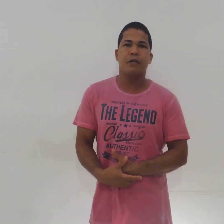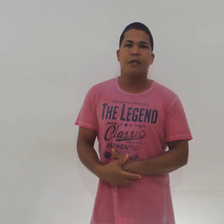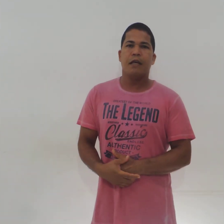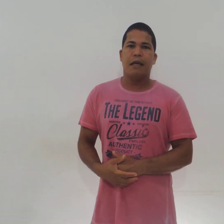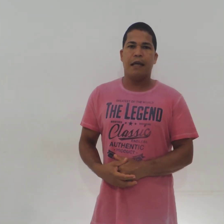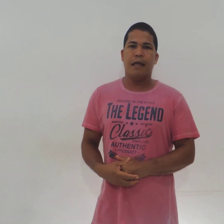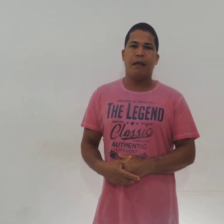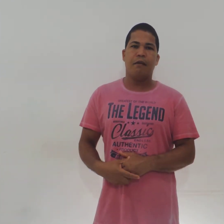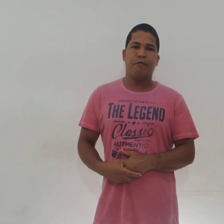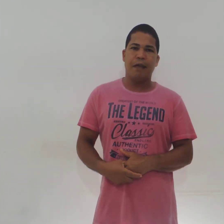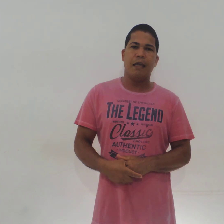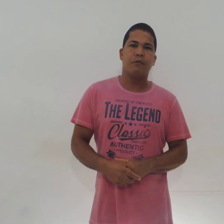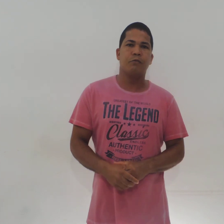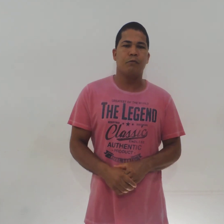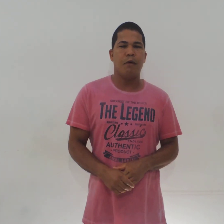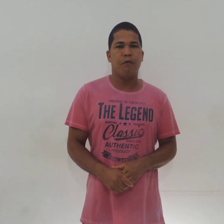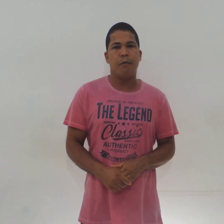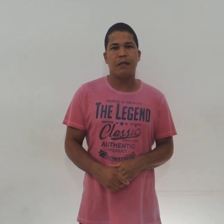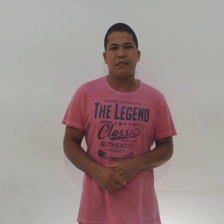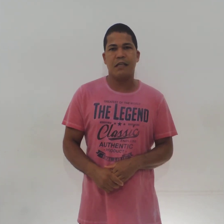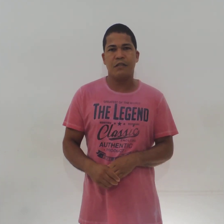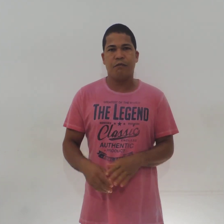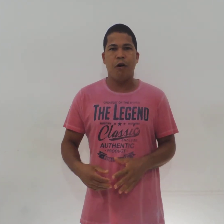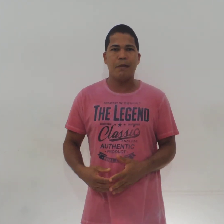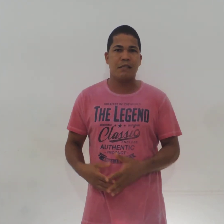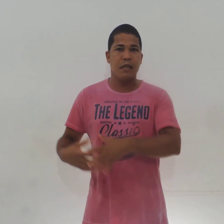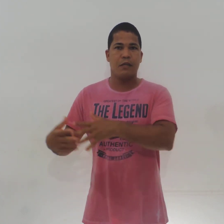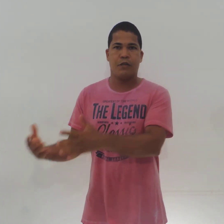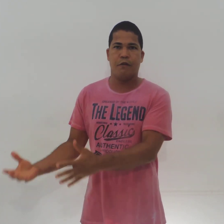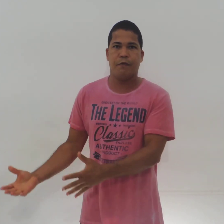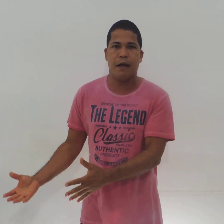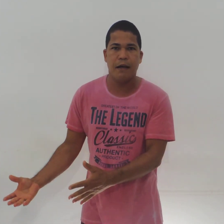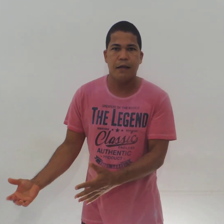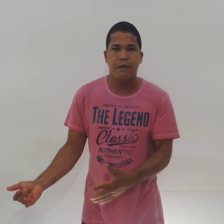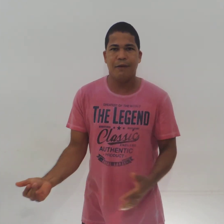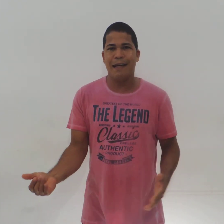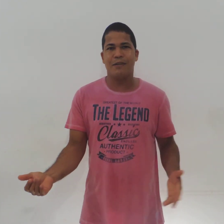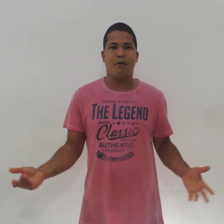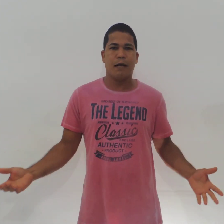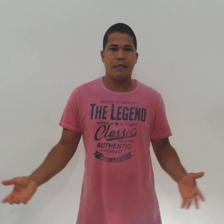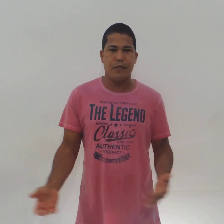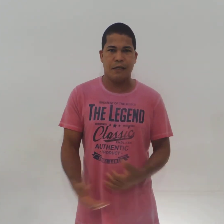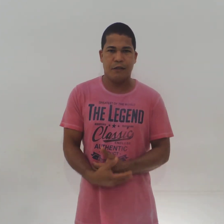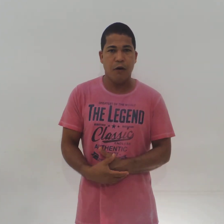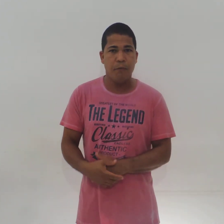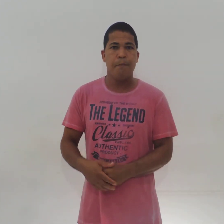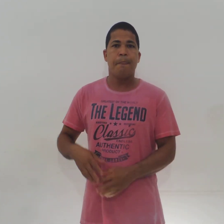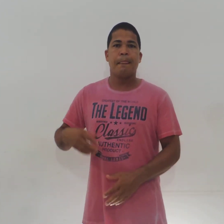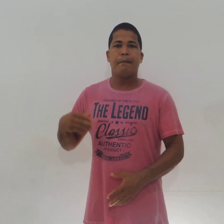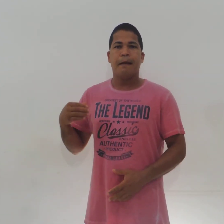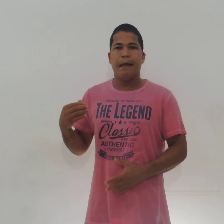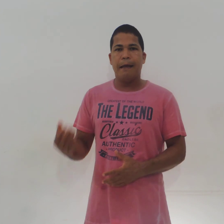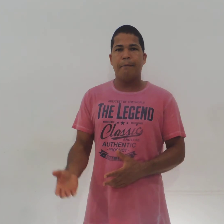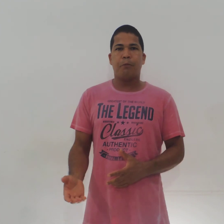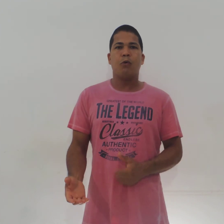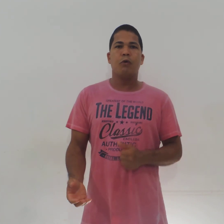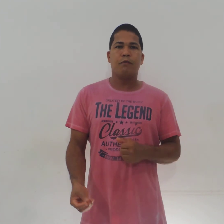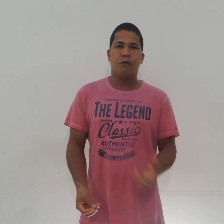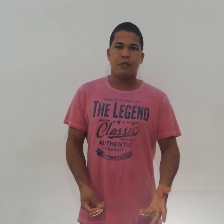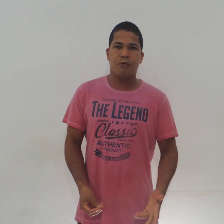feito de forma científica, não é? qualquer jeito. Então, procure fontes